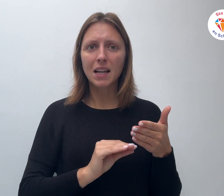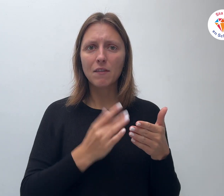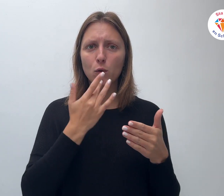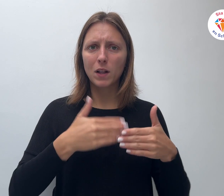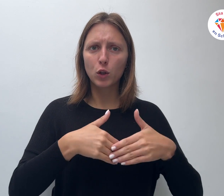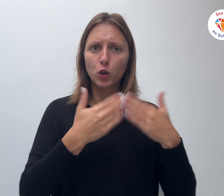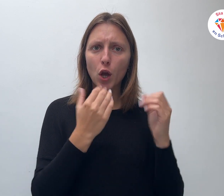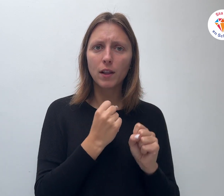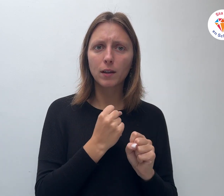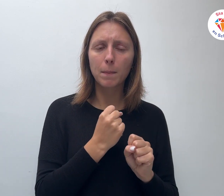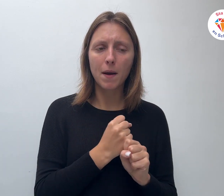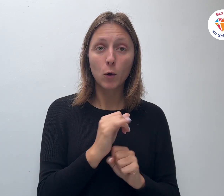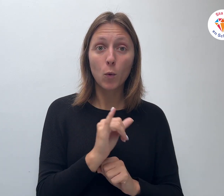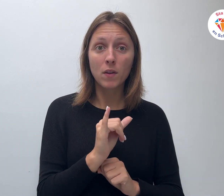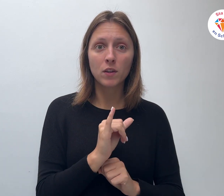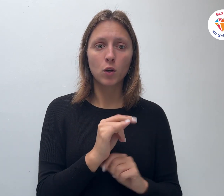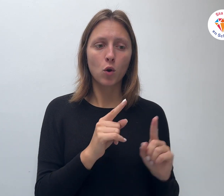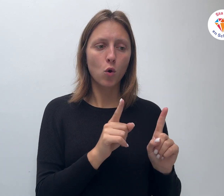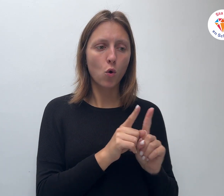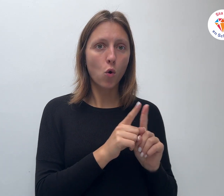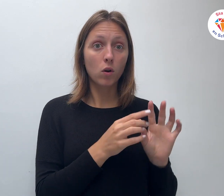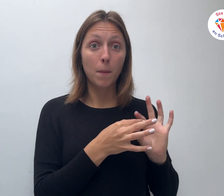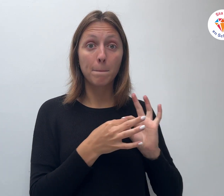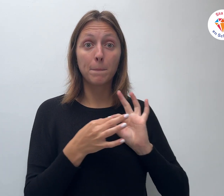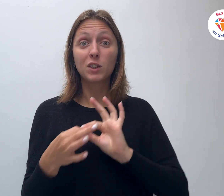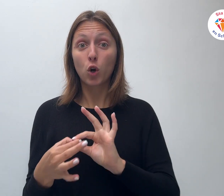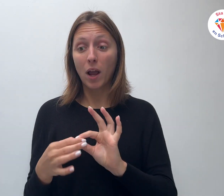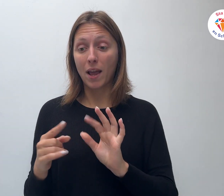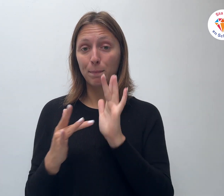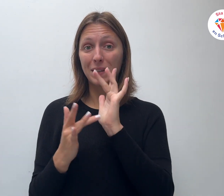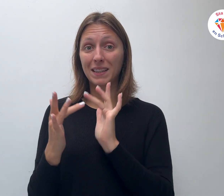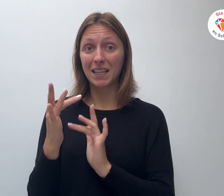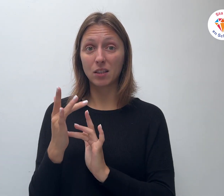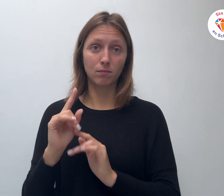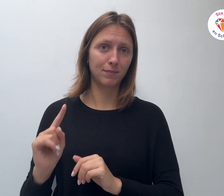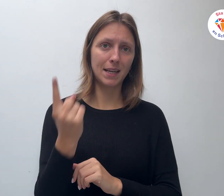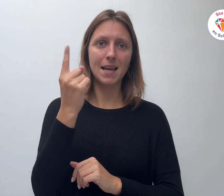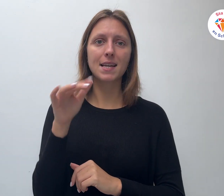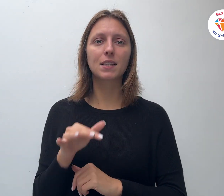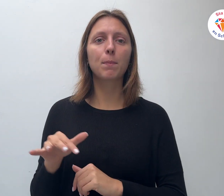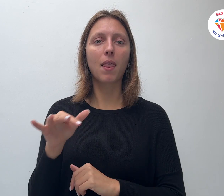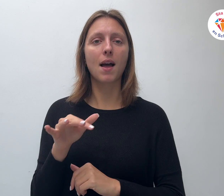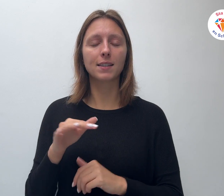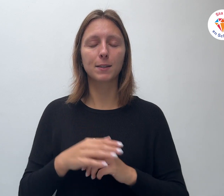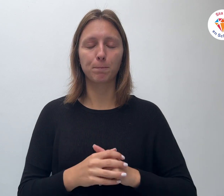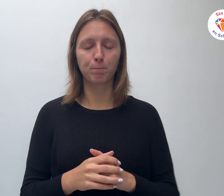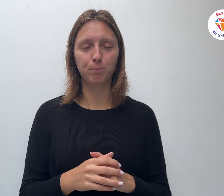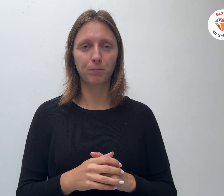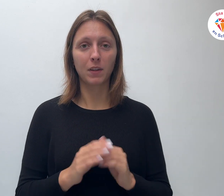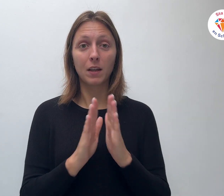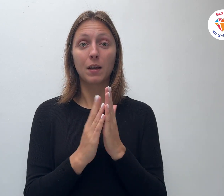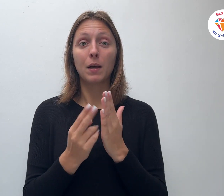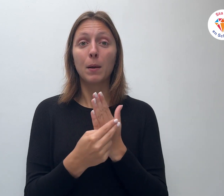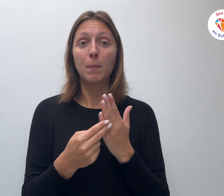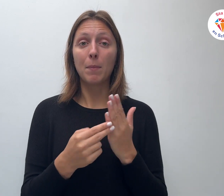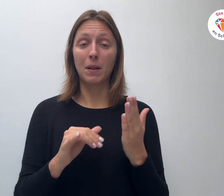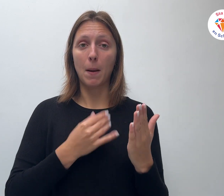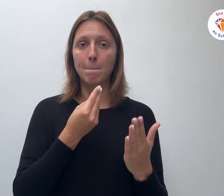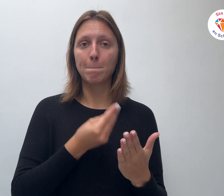Betrokkenheid naar Jezus gaat voor alles. In de Bijbel noemt Matthäus zes werken van dienstbaarheid. We